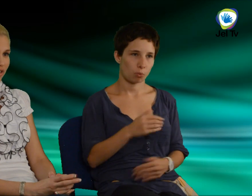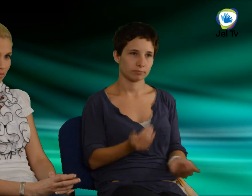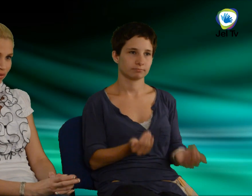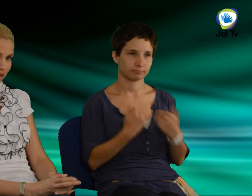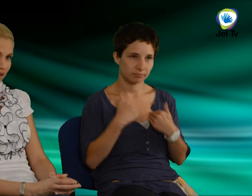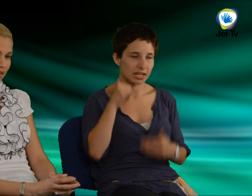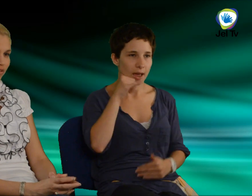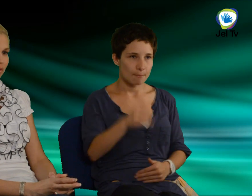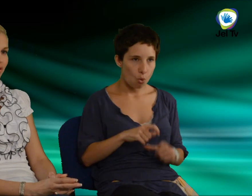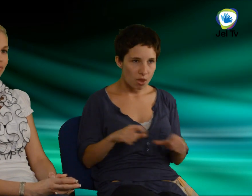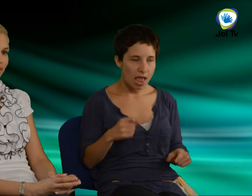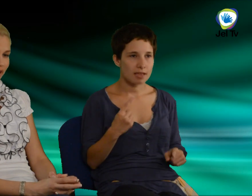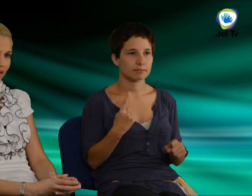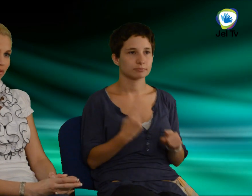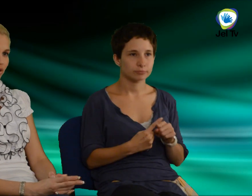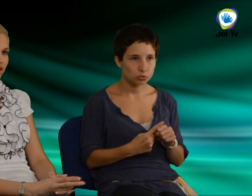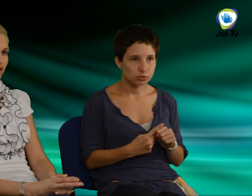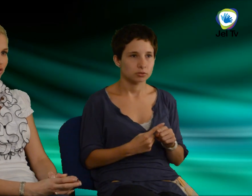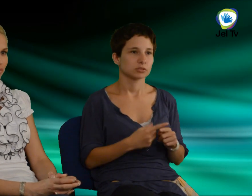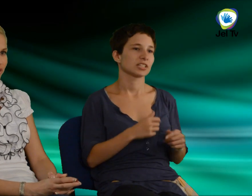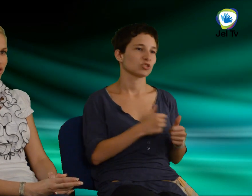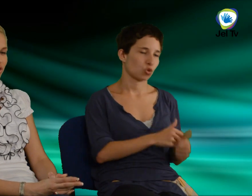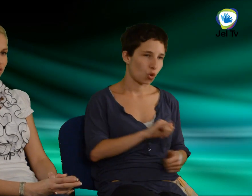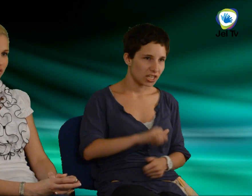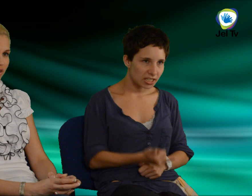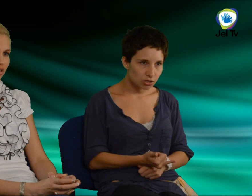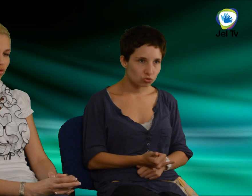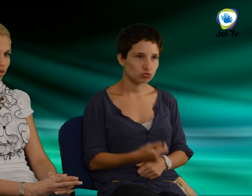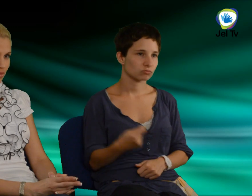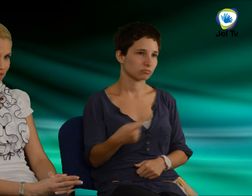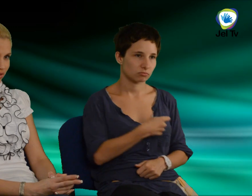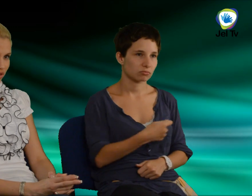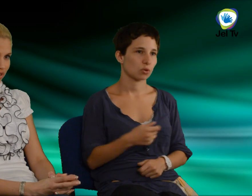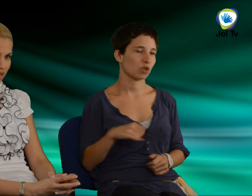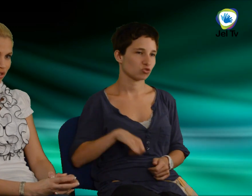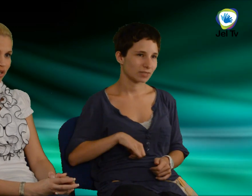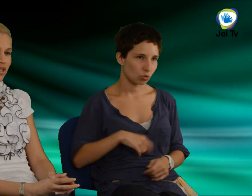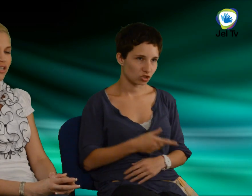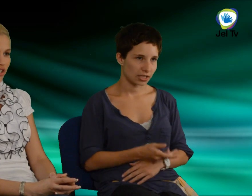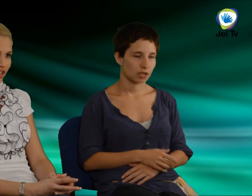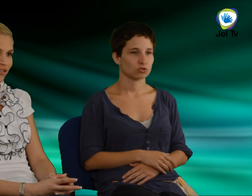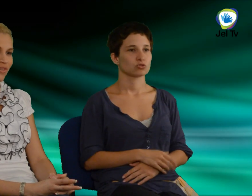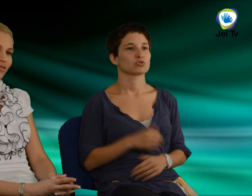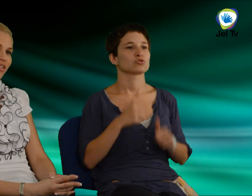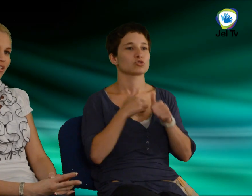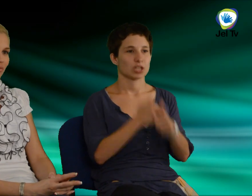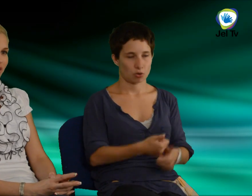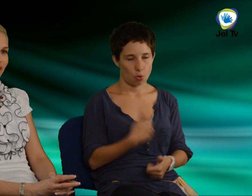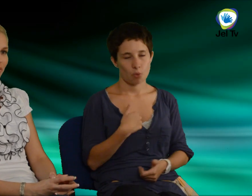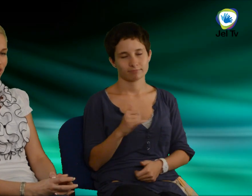repülőjegyemek valami nekem, és a kísérőnek is kifizette az utasbiztosítást. Kísérővel utaztam, igen. A